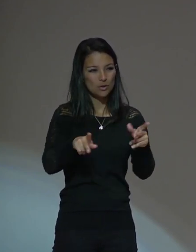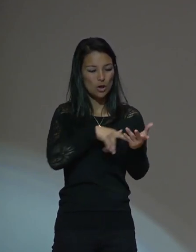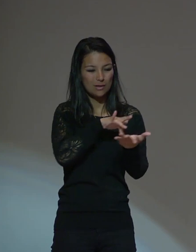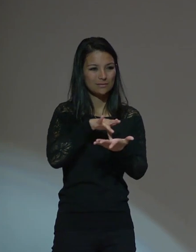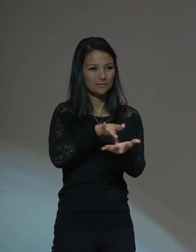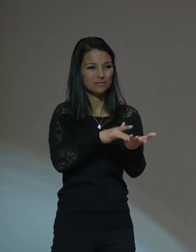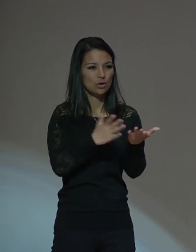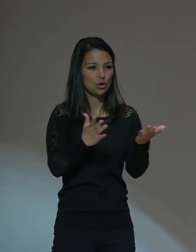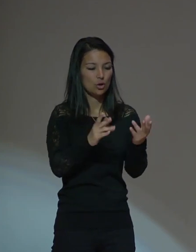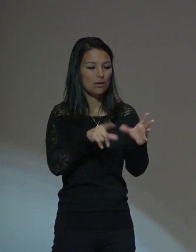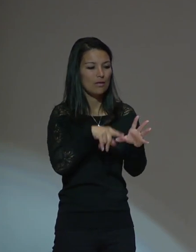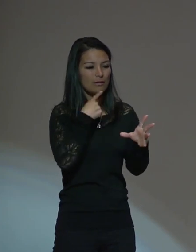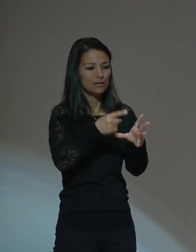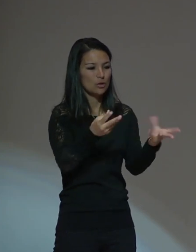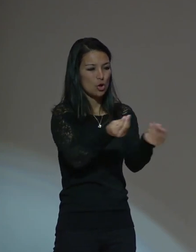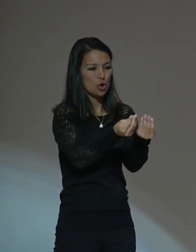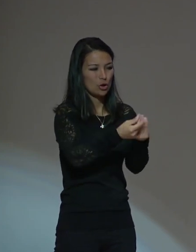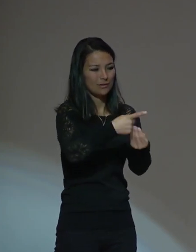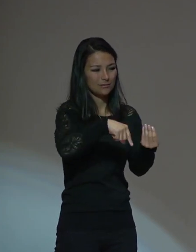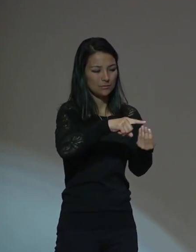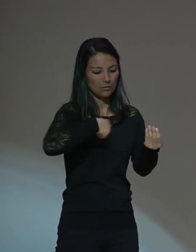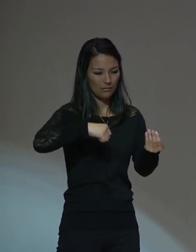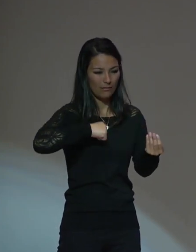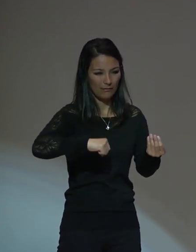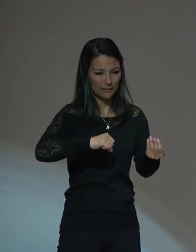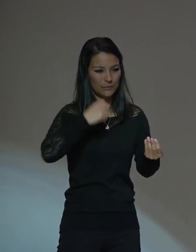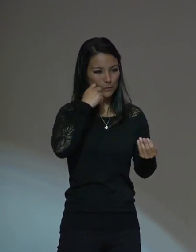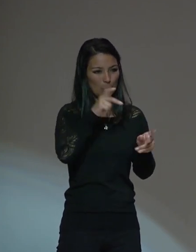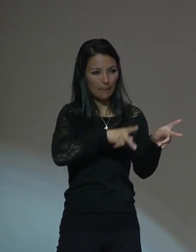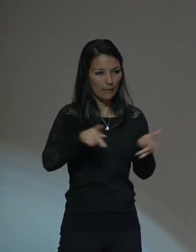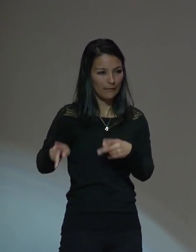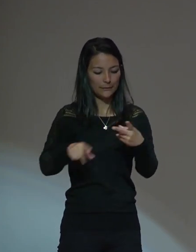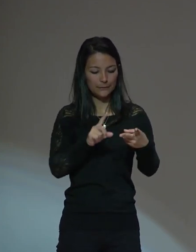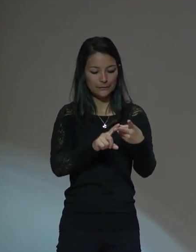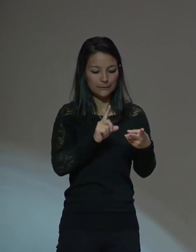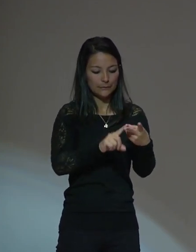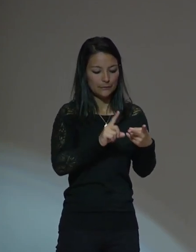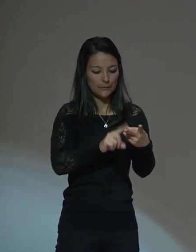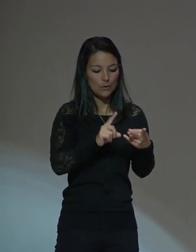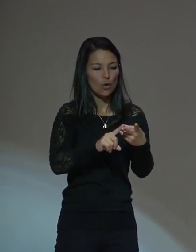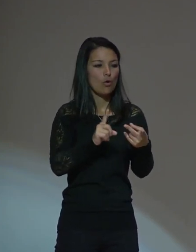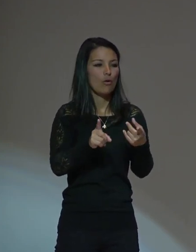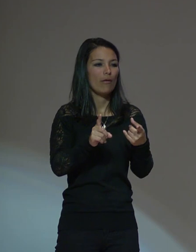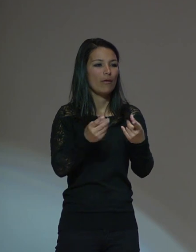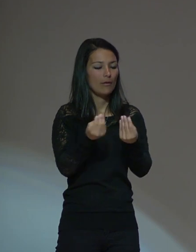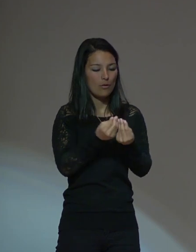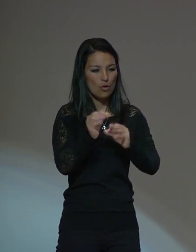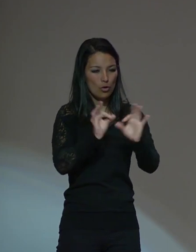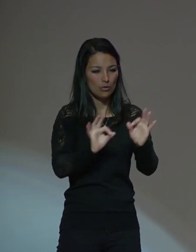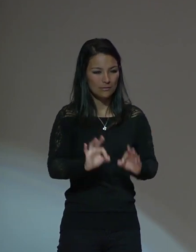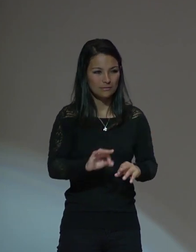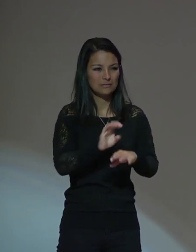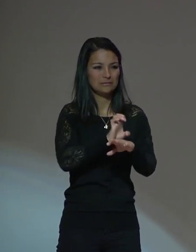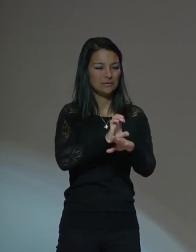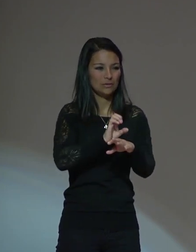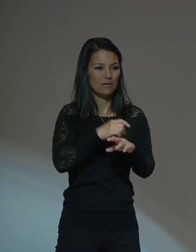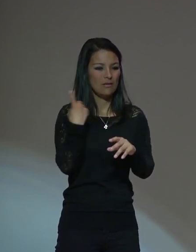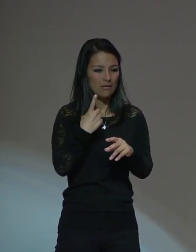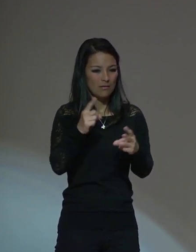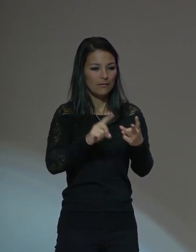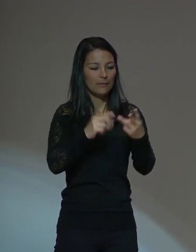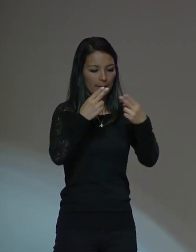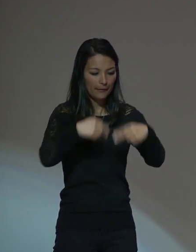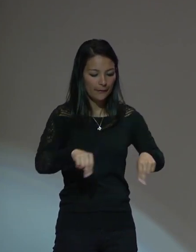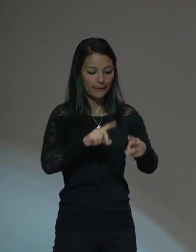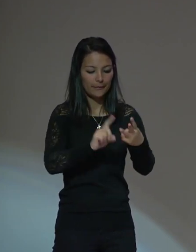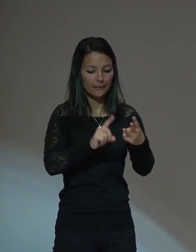de organizaciones de los derechos humanos, de organizaciones de género, de memoria histórica y